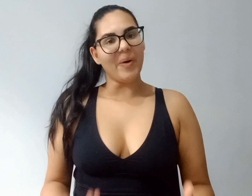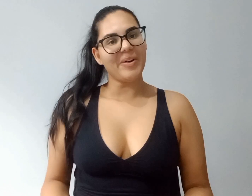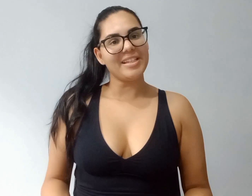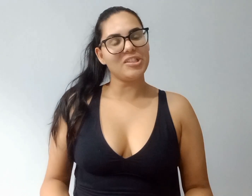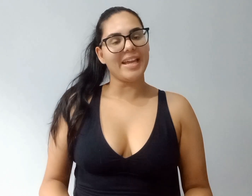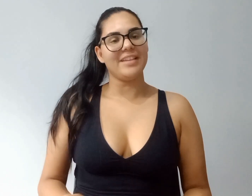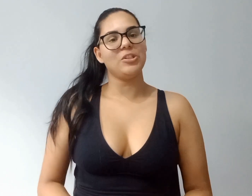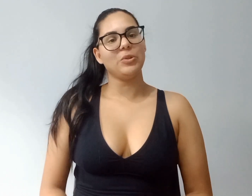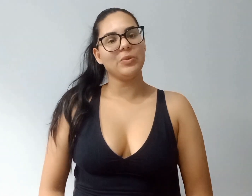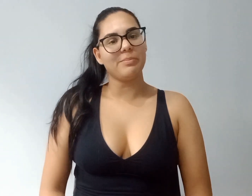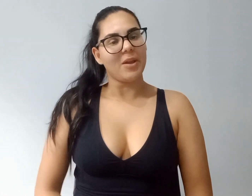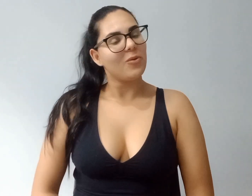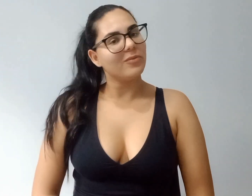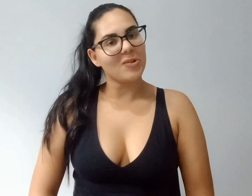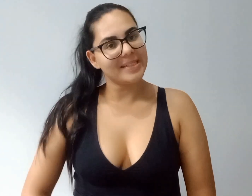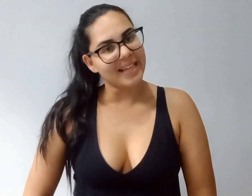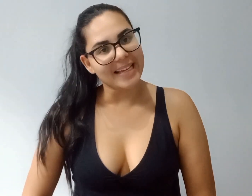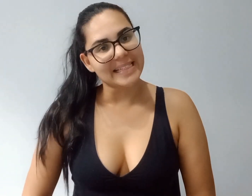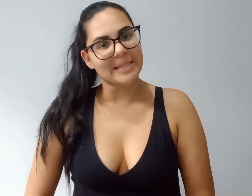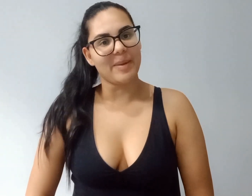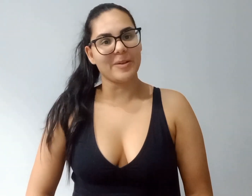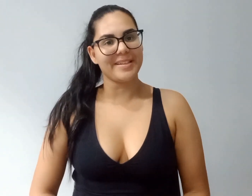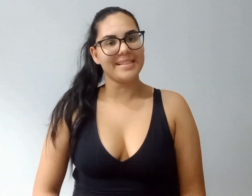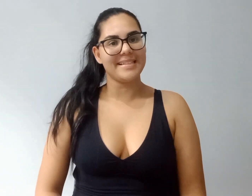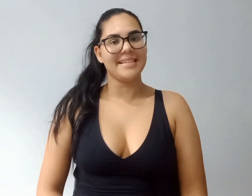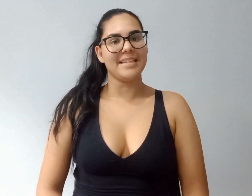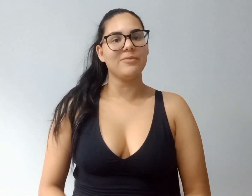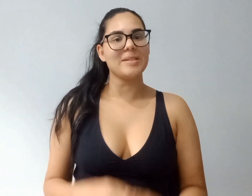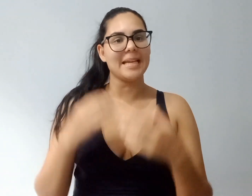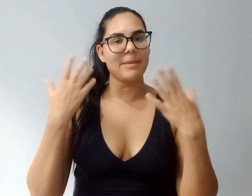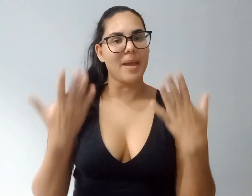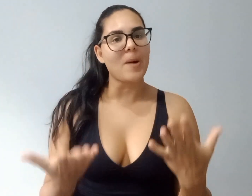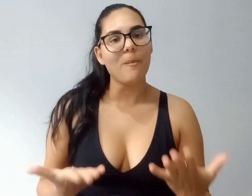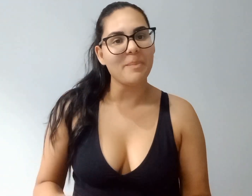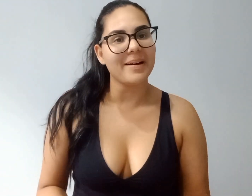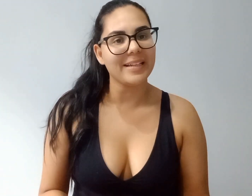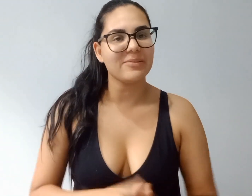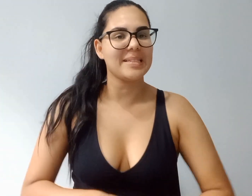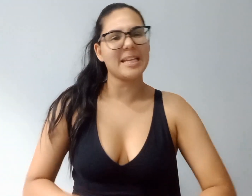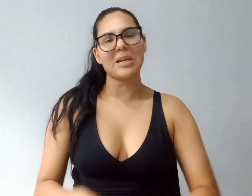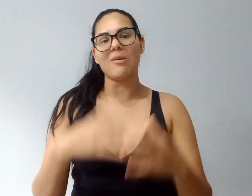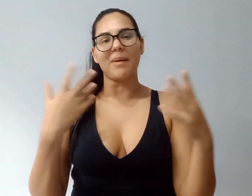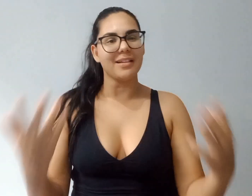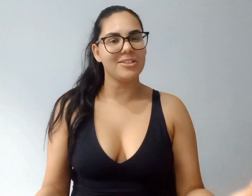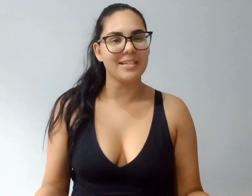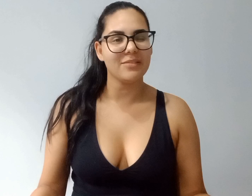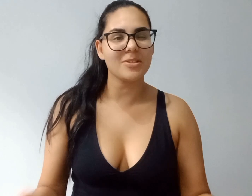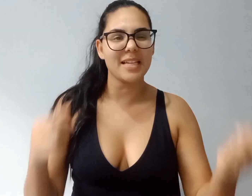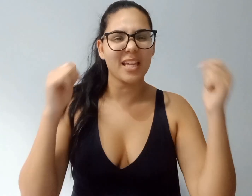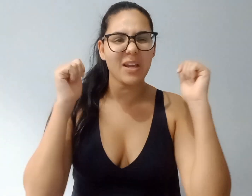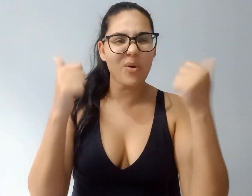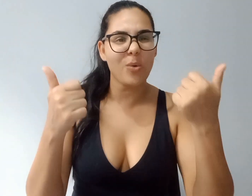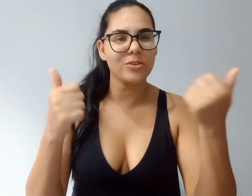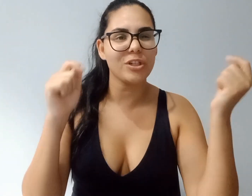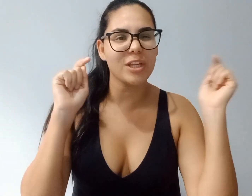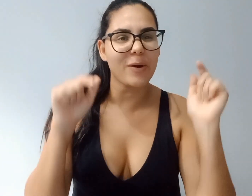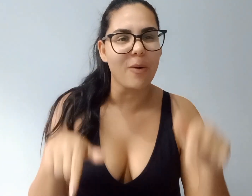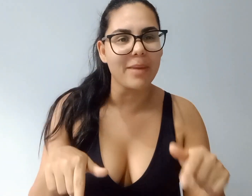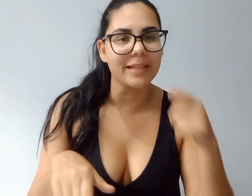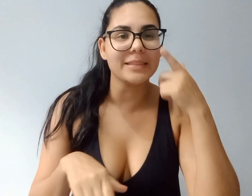Oi gente, tudo bem com vocês? Espero que sim. Você que me acompanha, você que compartilha, você que curte, que comenta,